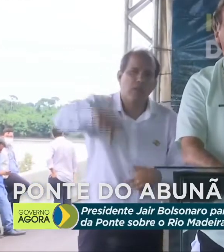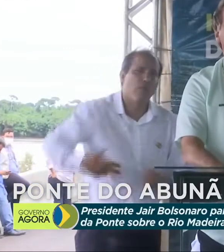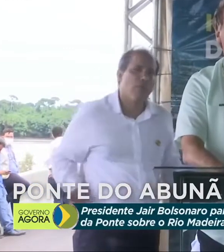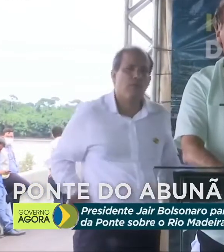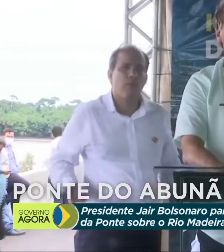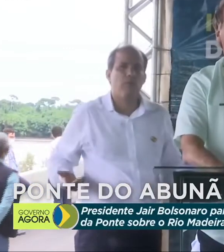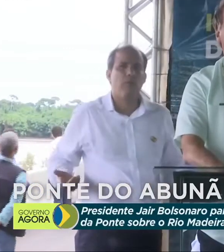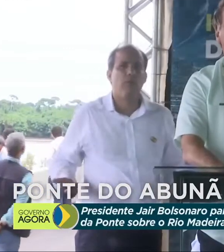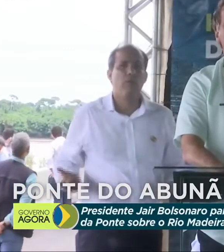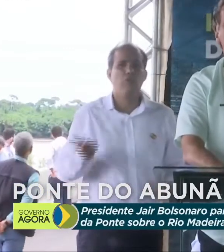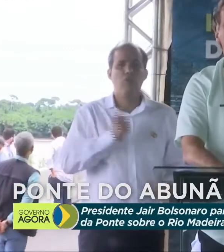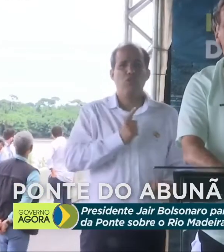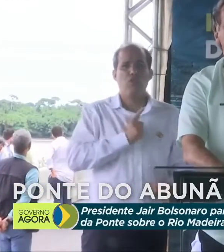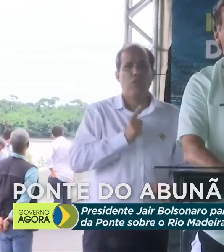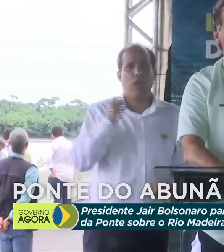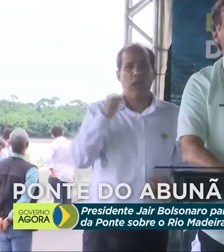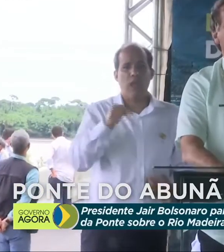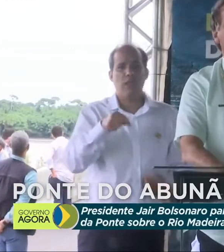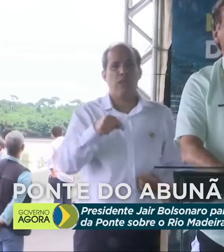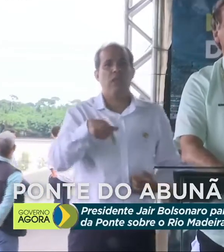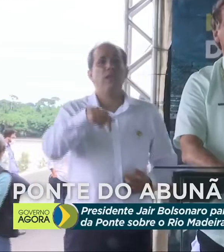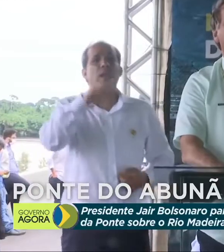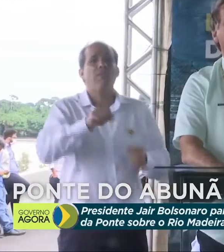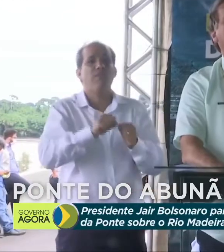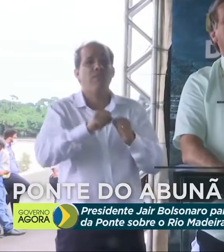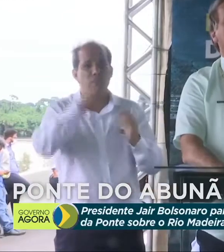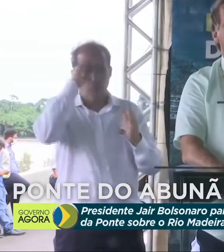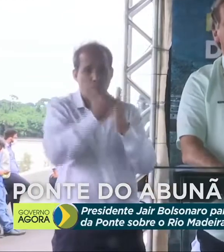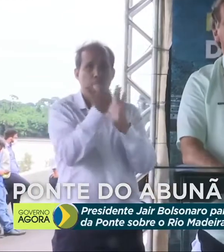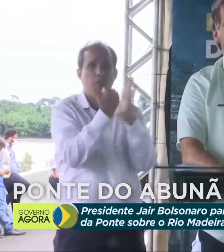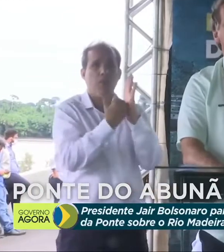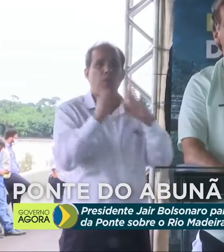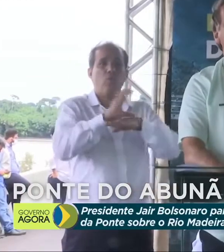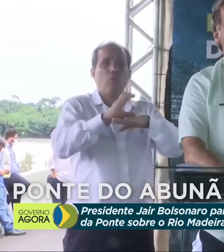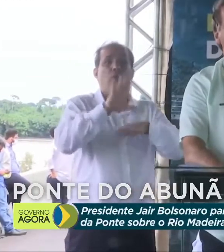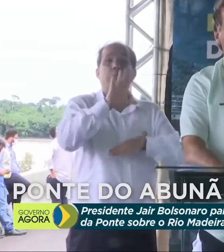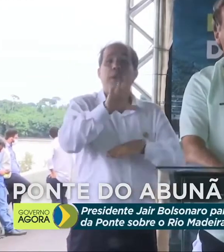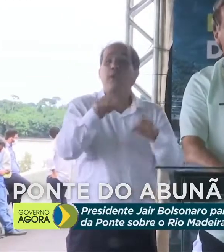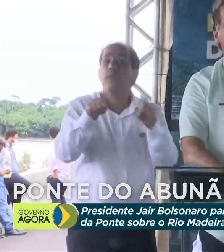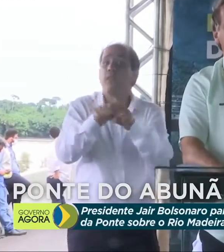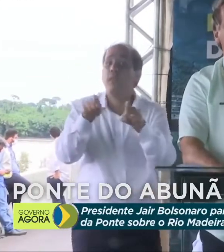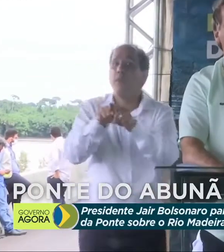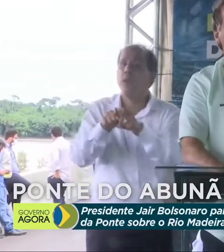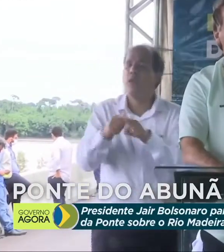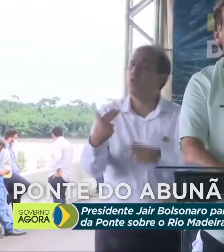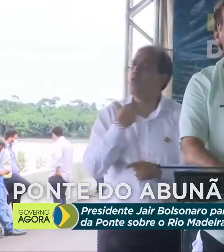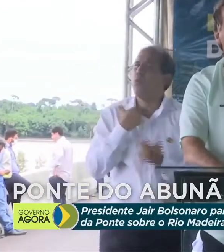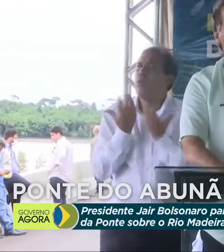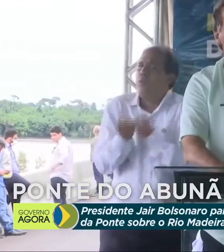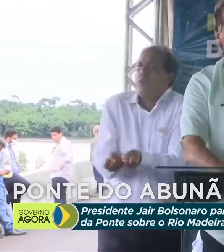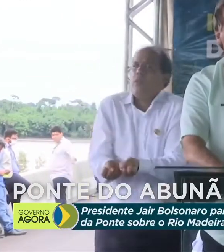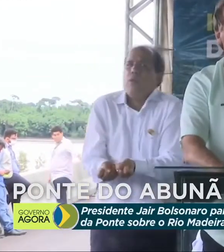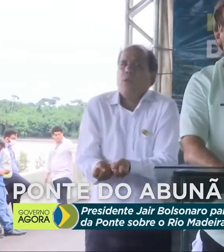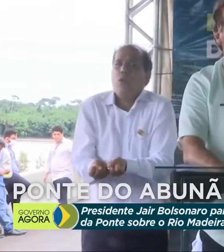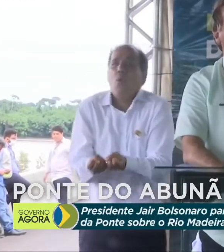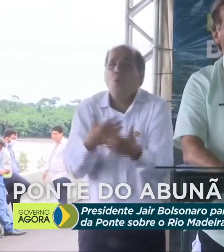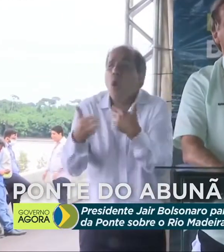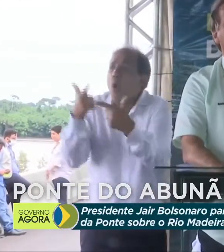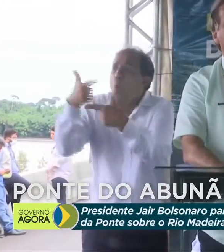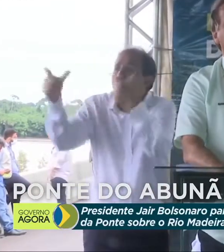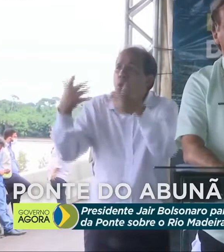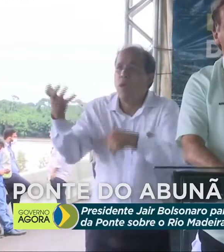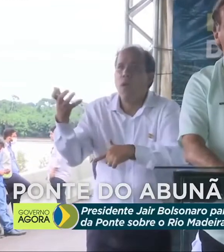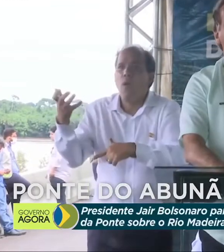tem aqui aquele que fará cumprir a Constituição. Mas também não admitiremos quem queira jogar